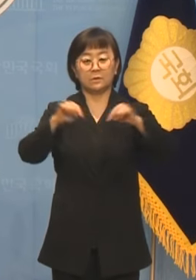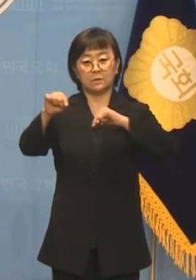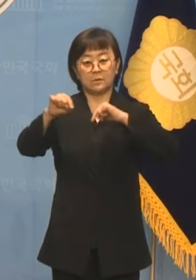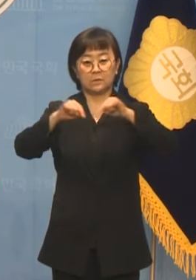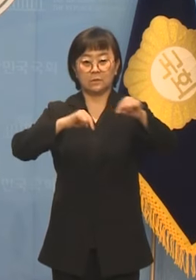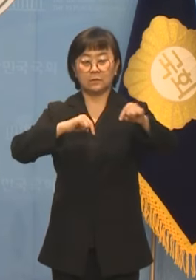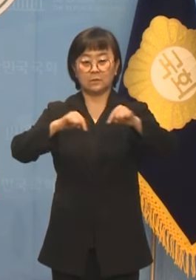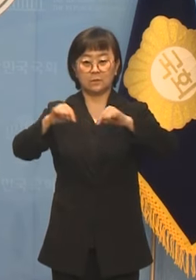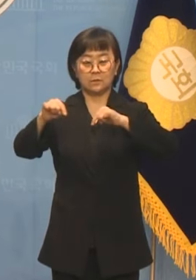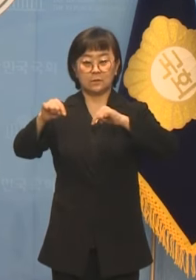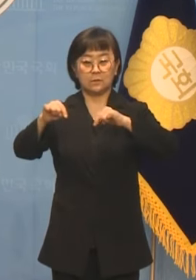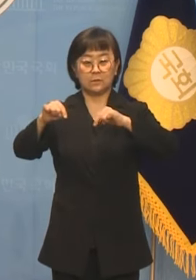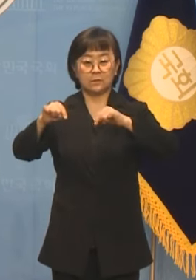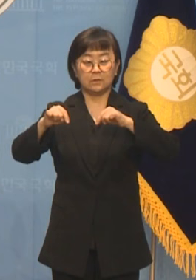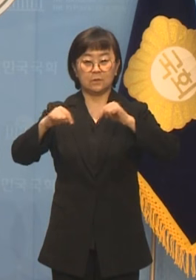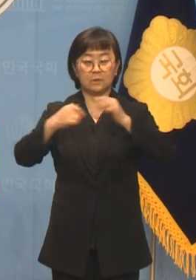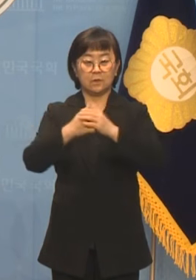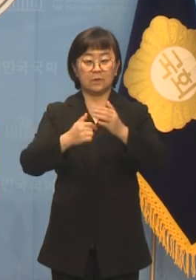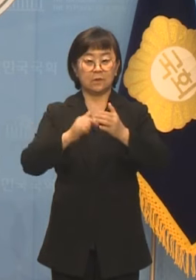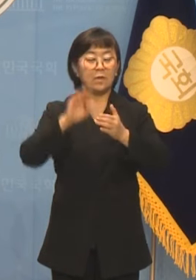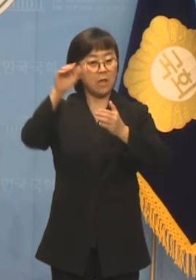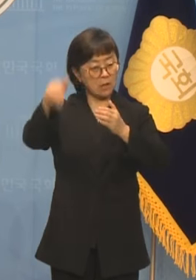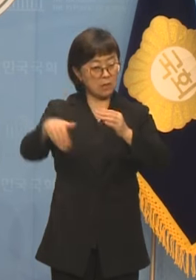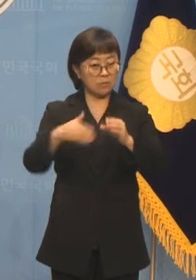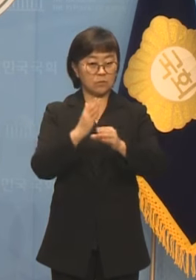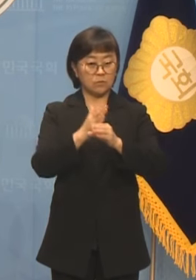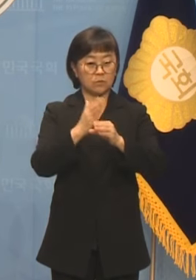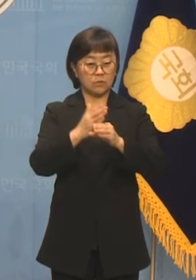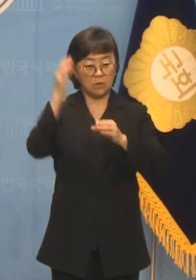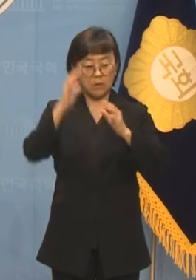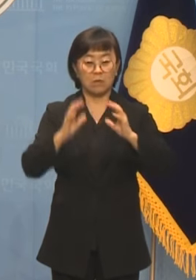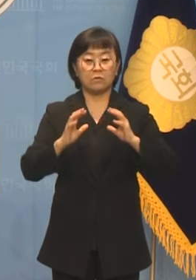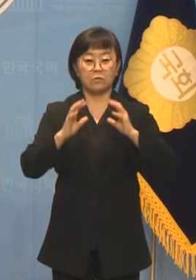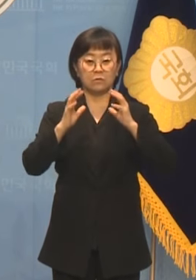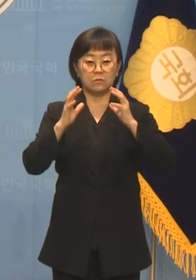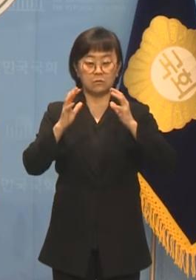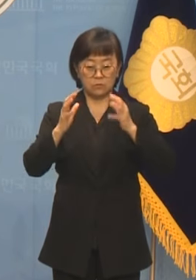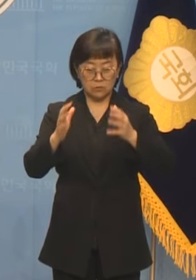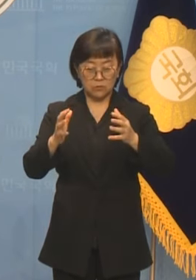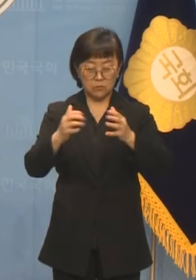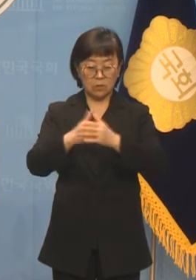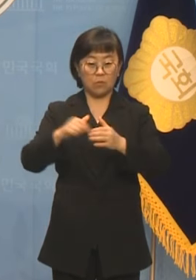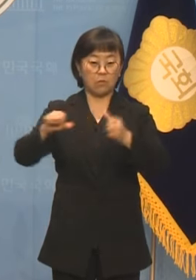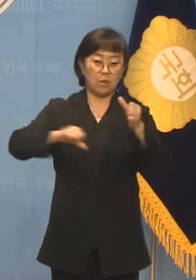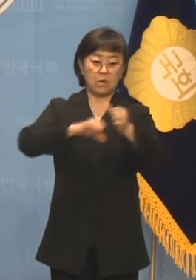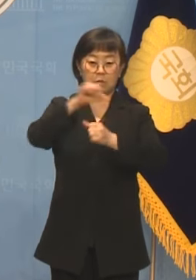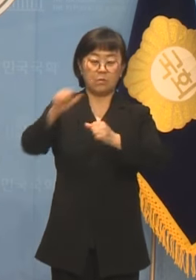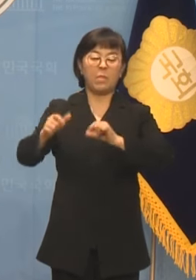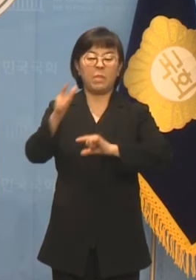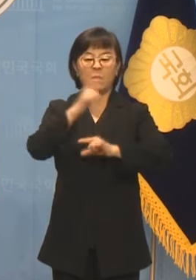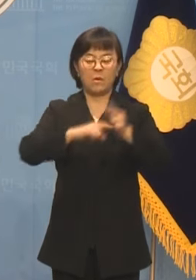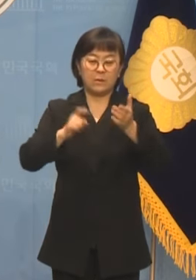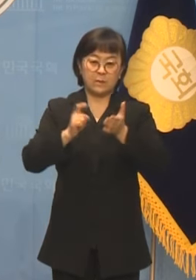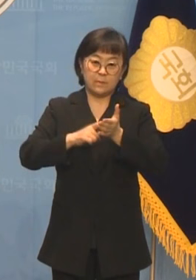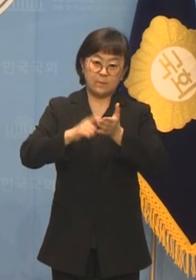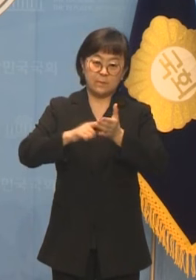사류라 불리며 퇴행하는 동안 우리나라가 처한 대외 환경은 더욱 급박해졌습니다